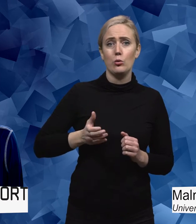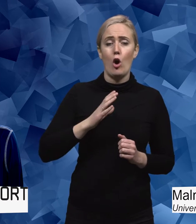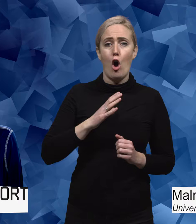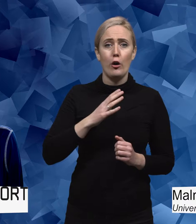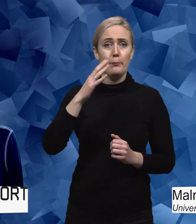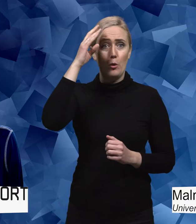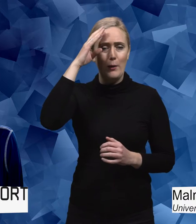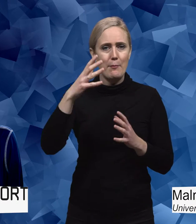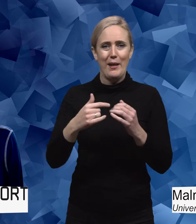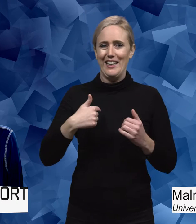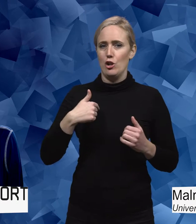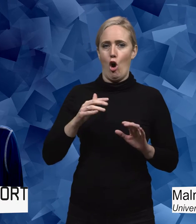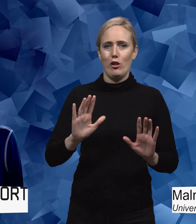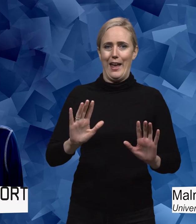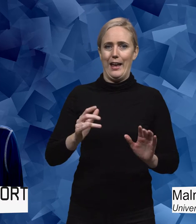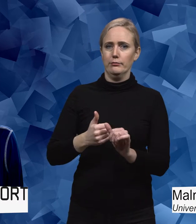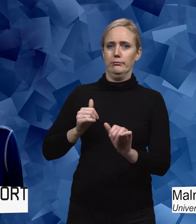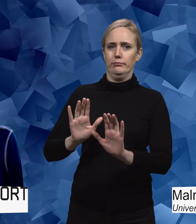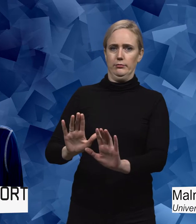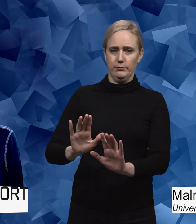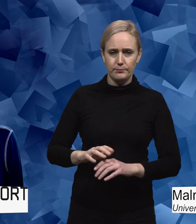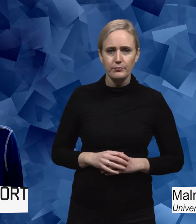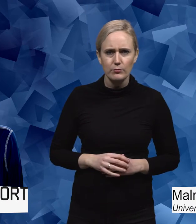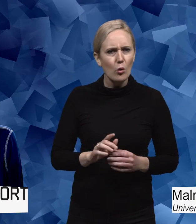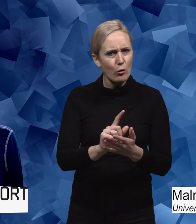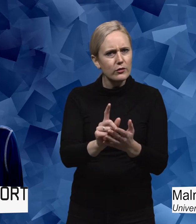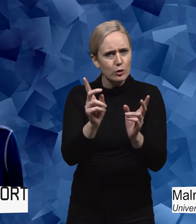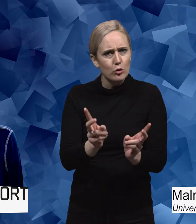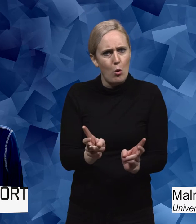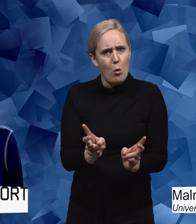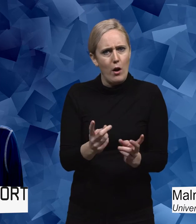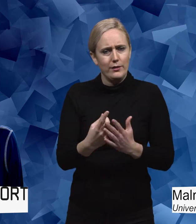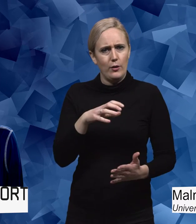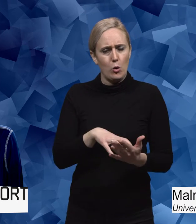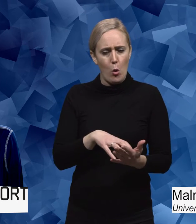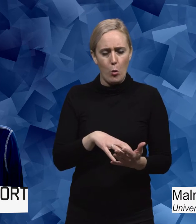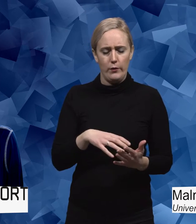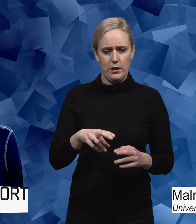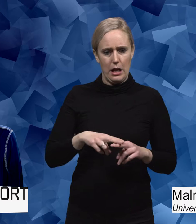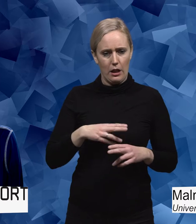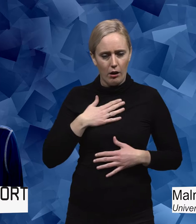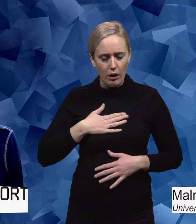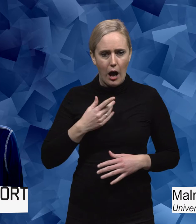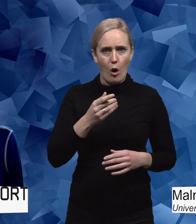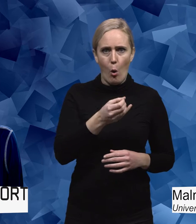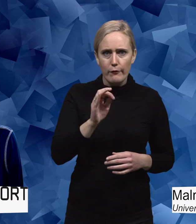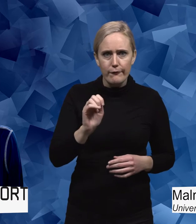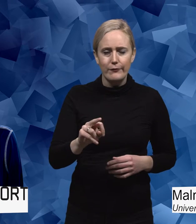distanserade de sig. Och jag tänker mig att de ofta hamnade i en position som ett offer eller som någon som man tycker synd